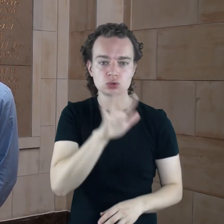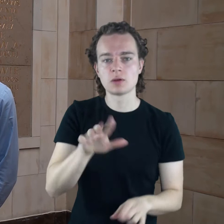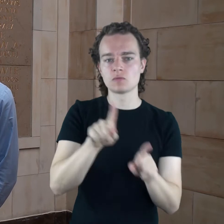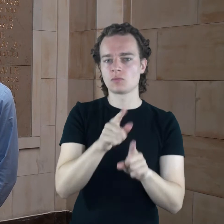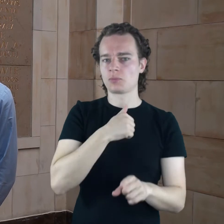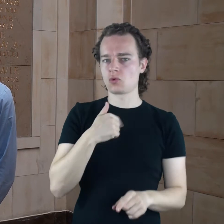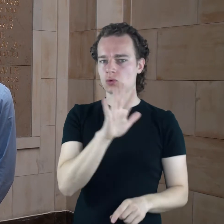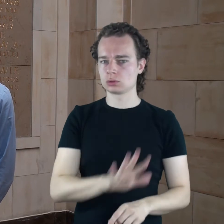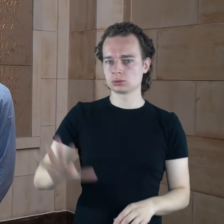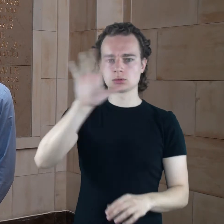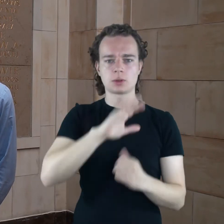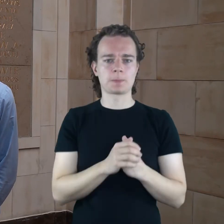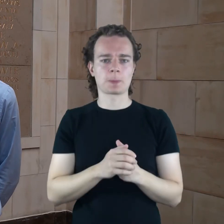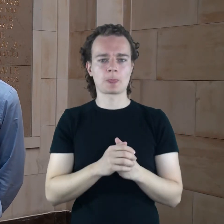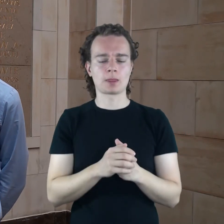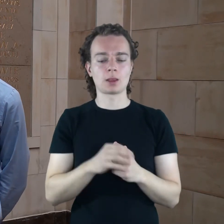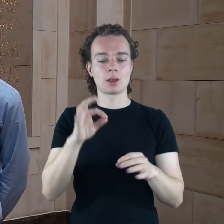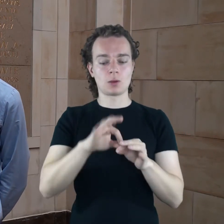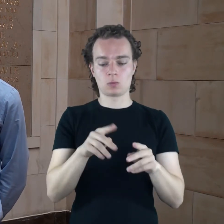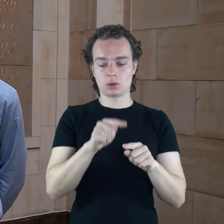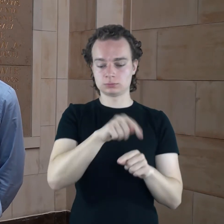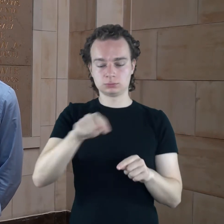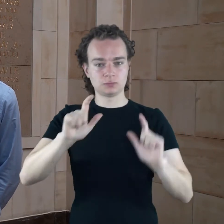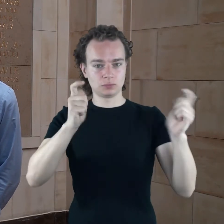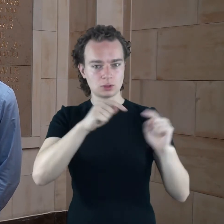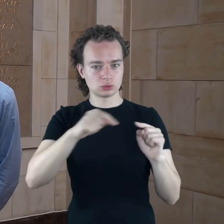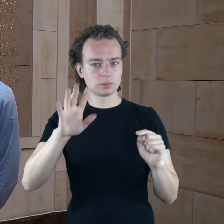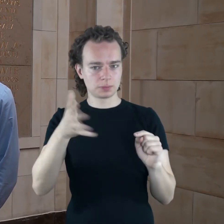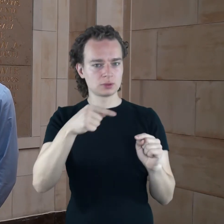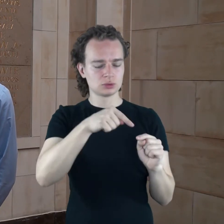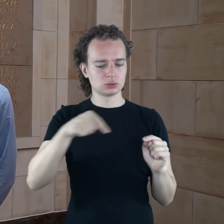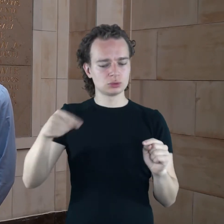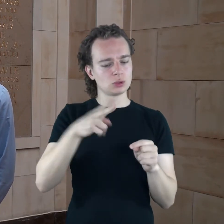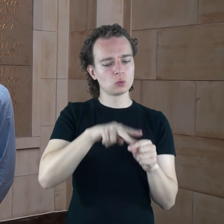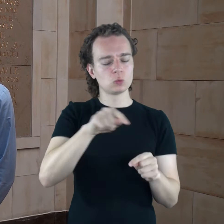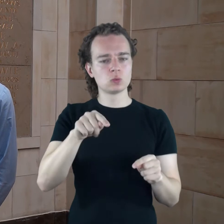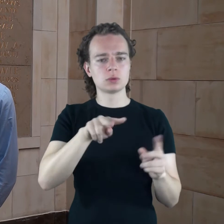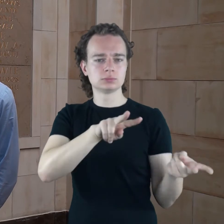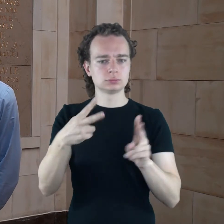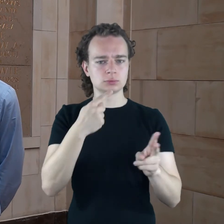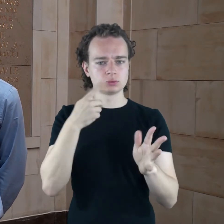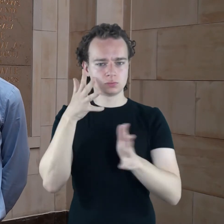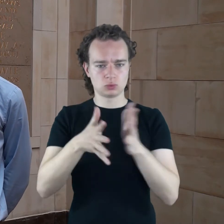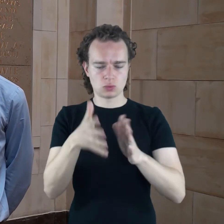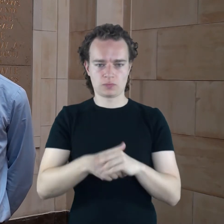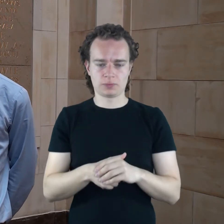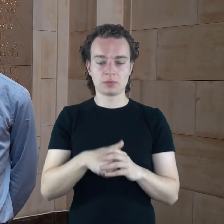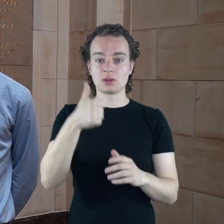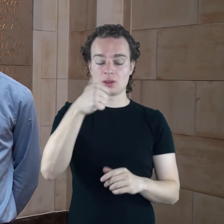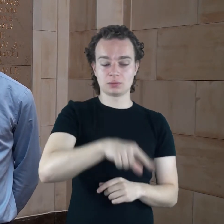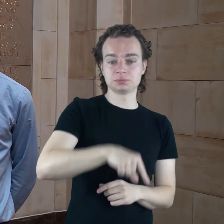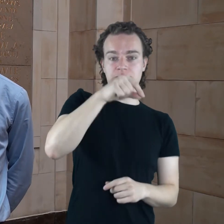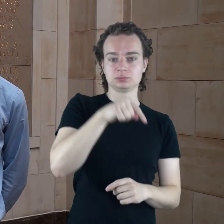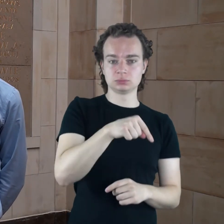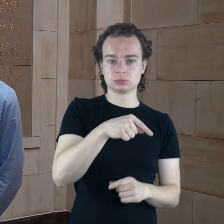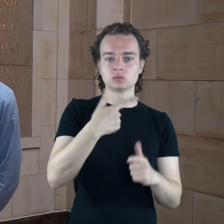naszych gości, są też wydarzenia, które będą tłumaczone na polski język migowy. Jedno